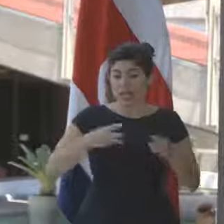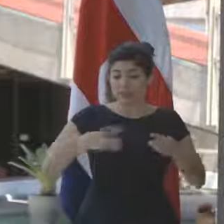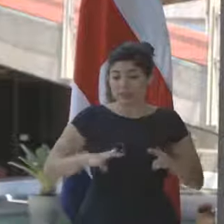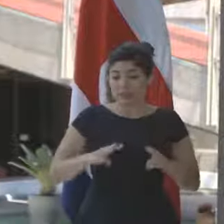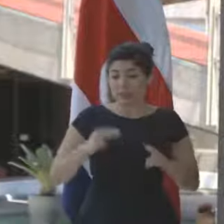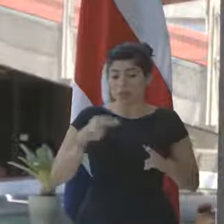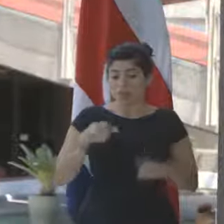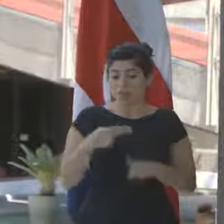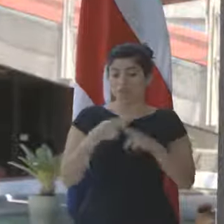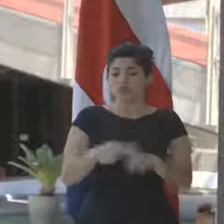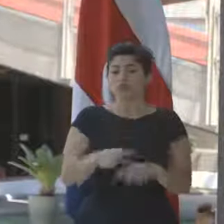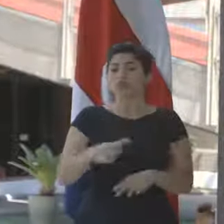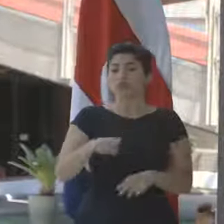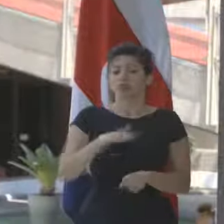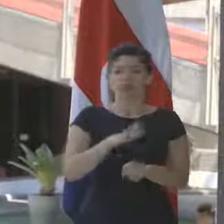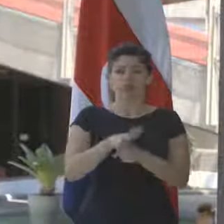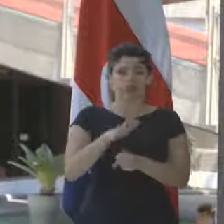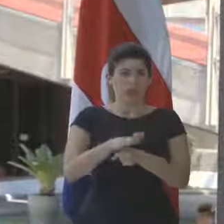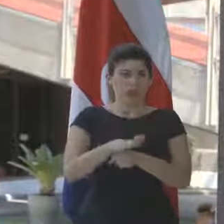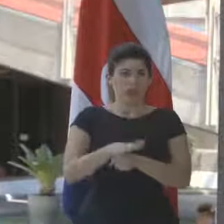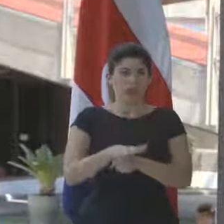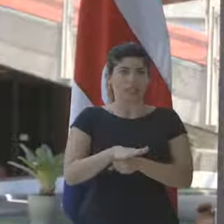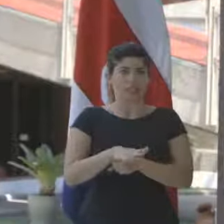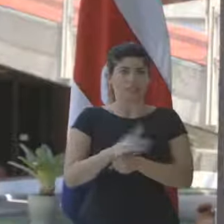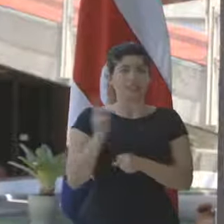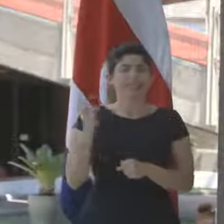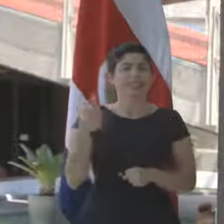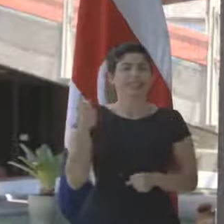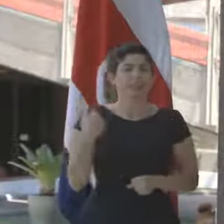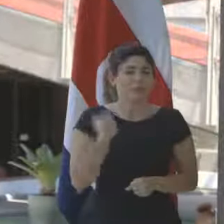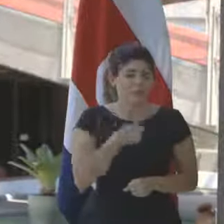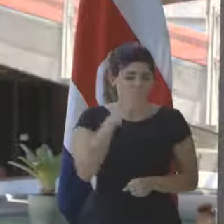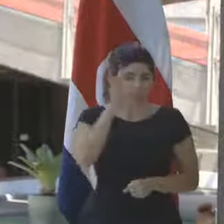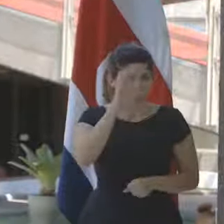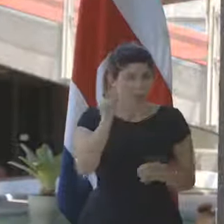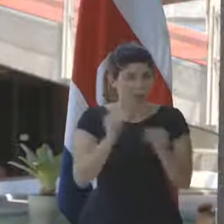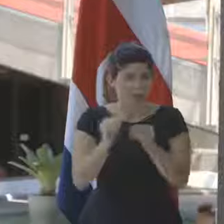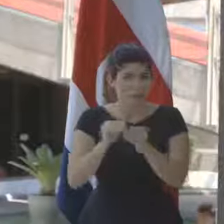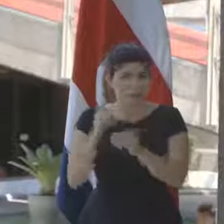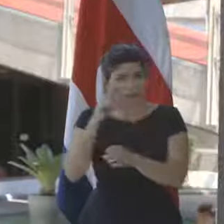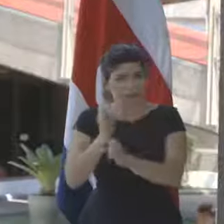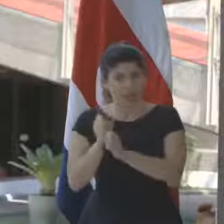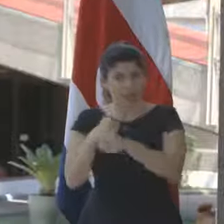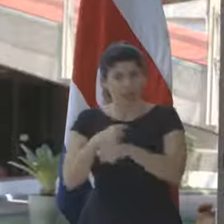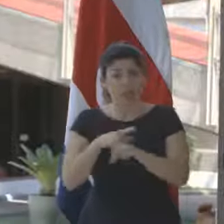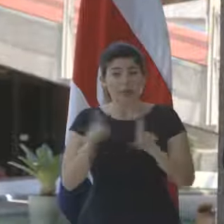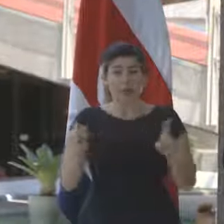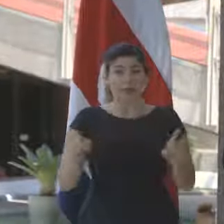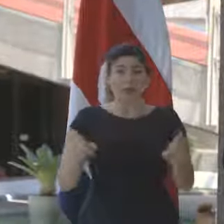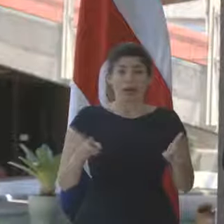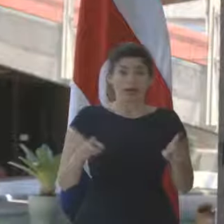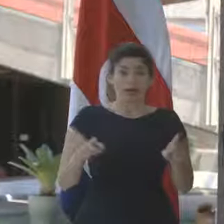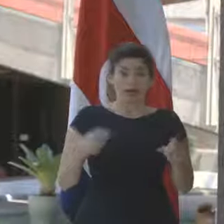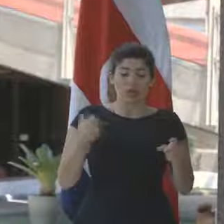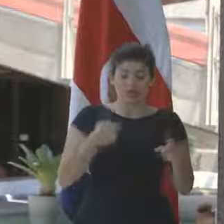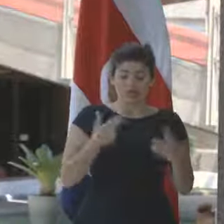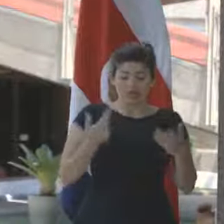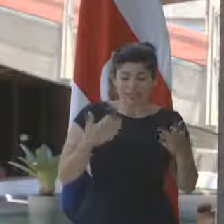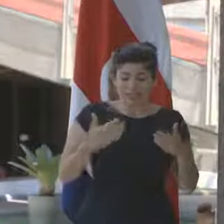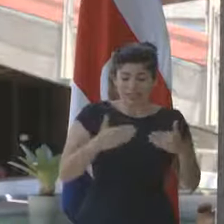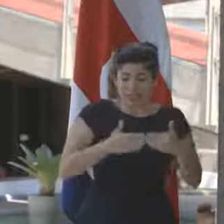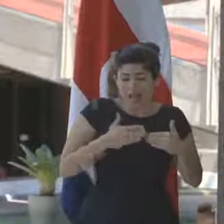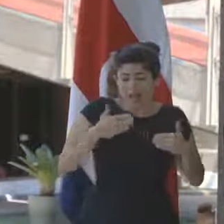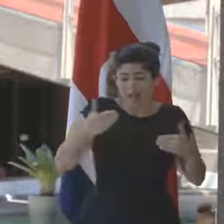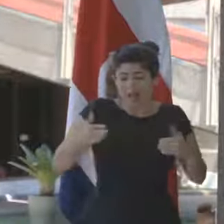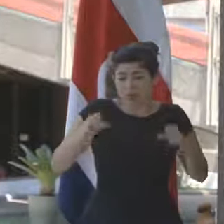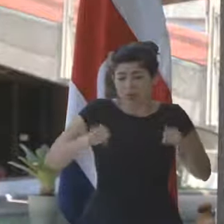calificaría así de suficientes. Siempre estamos buscando más cosas, pero digamos hemos ampliado ese rango de